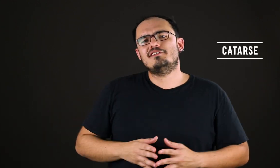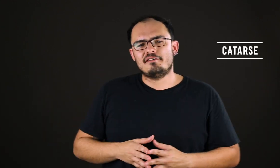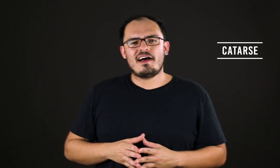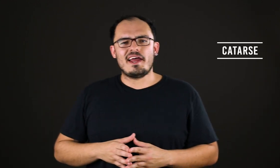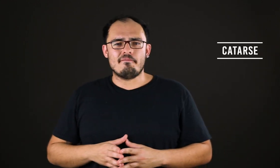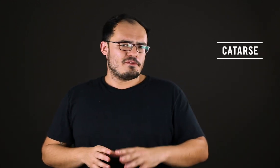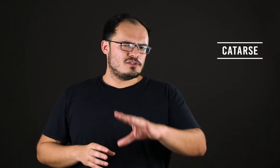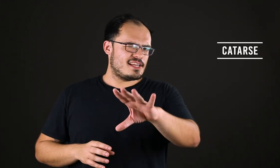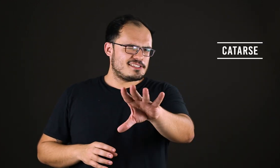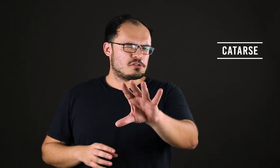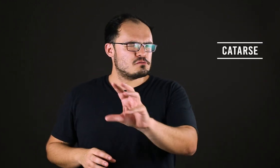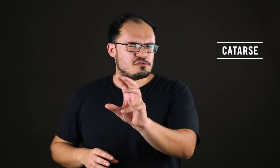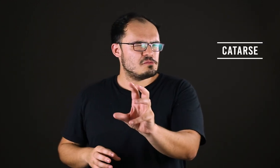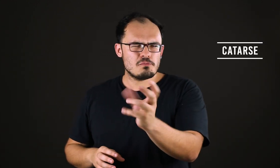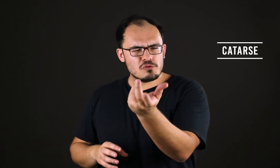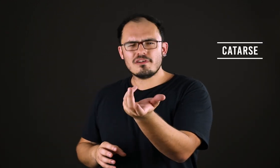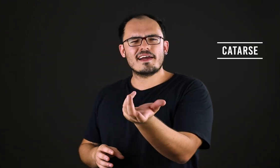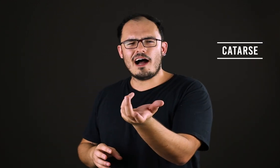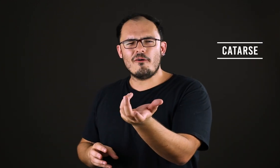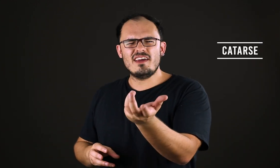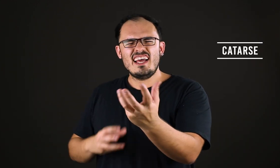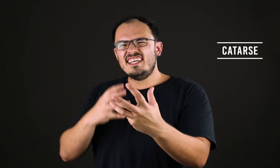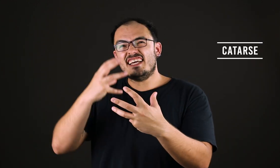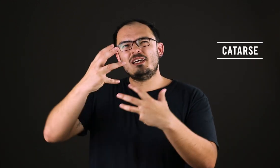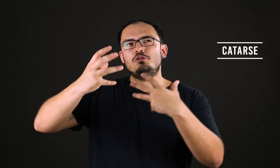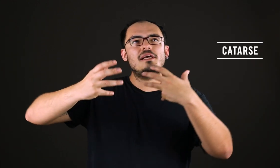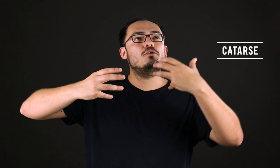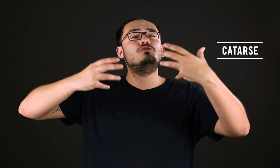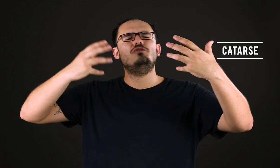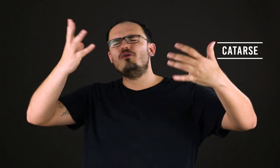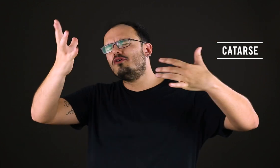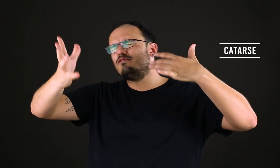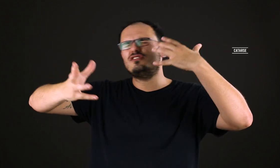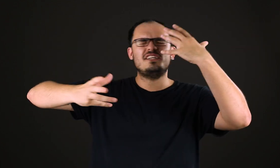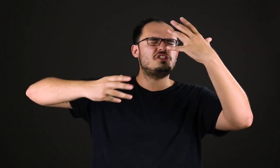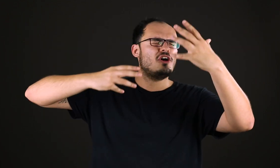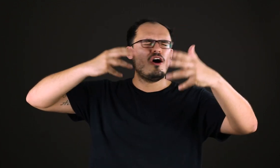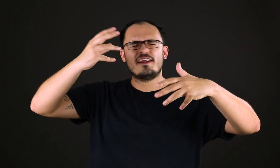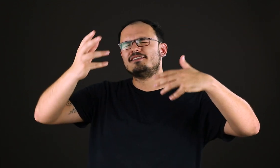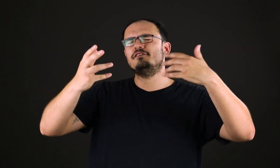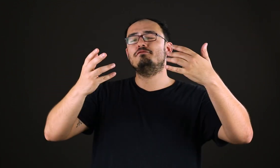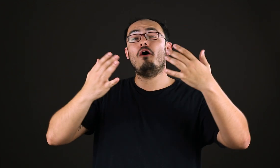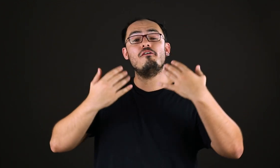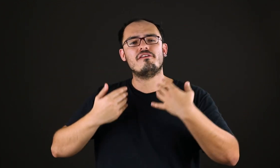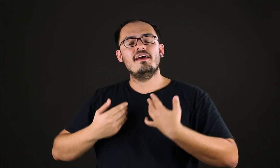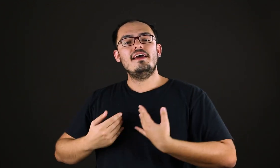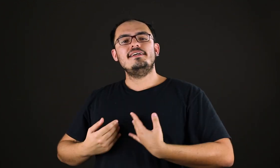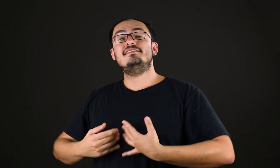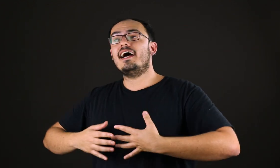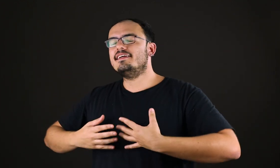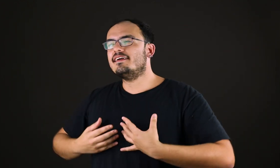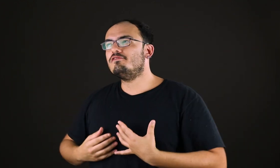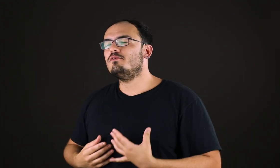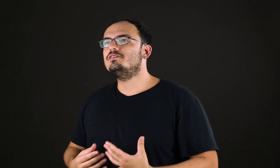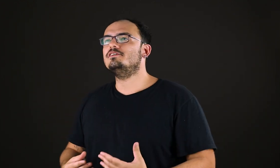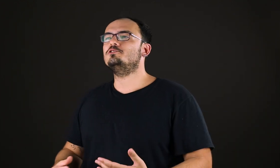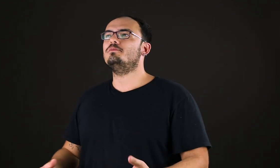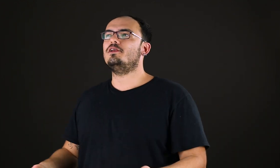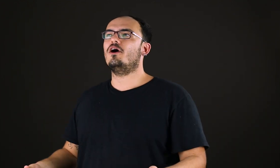você vai, você assiste um filme muito legal, e aquilo te emociona, você chora, se envolve, e sai daquele filme se sentindo melhor?